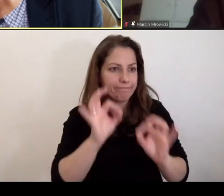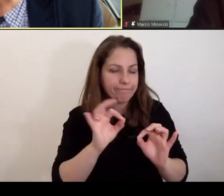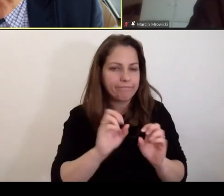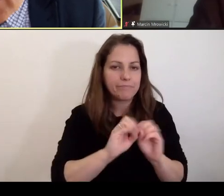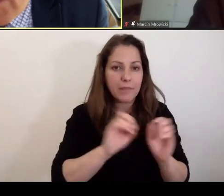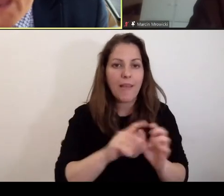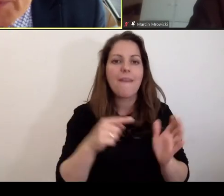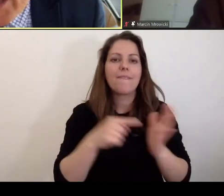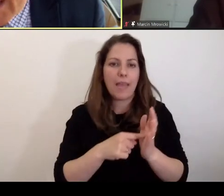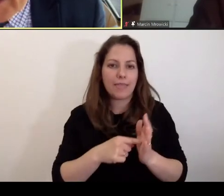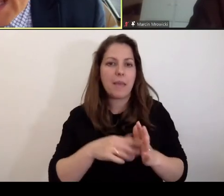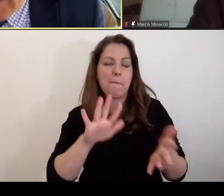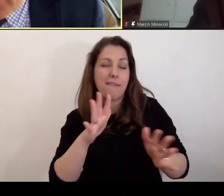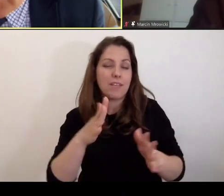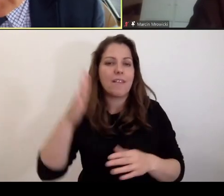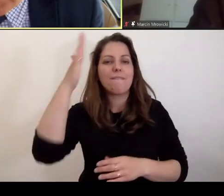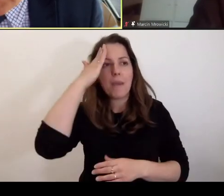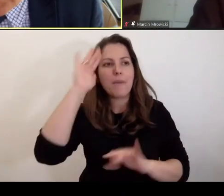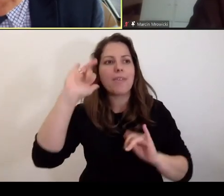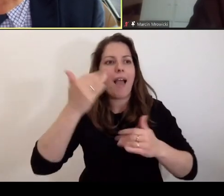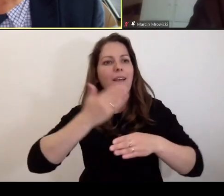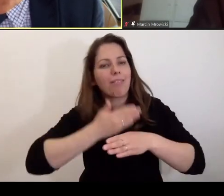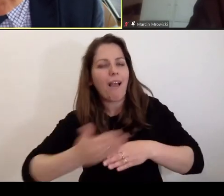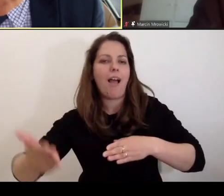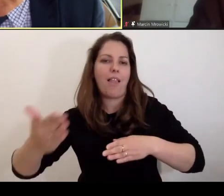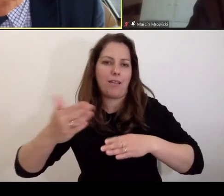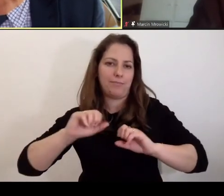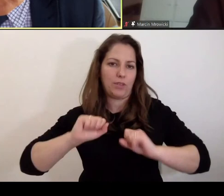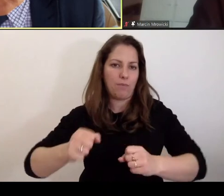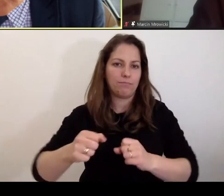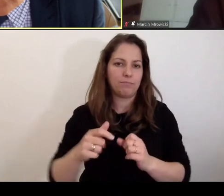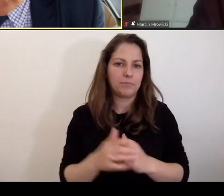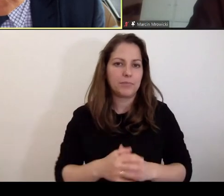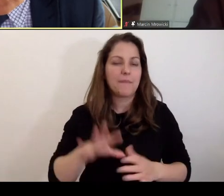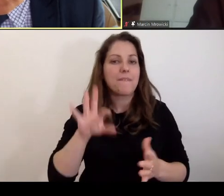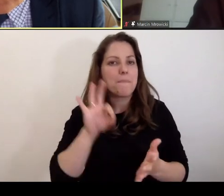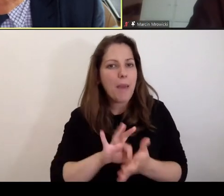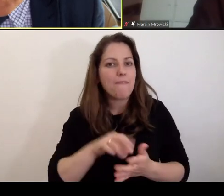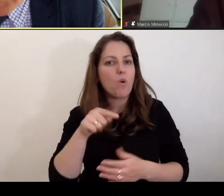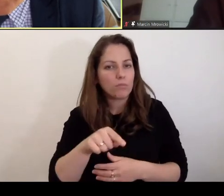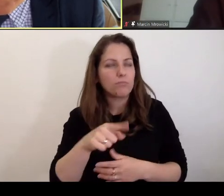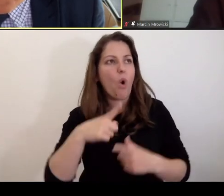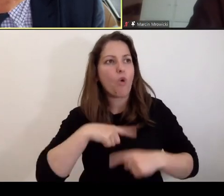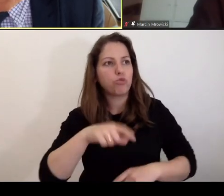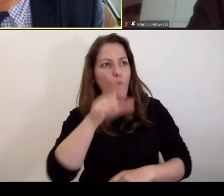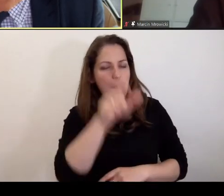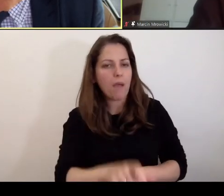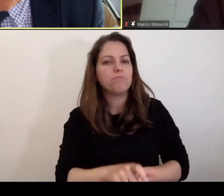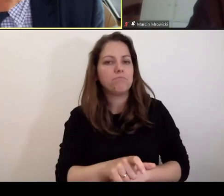I wtedy już mniej więcej wiemy, jak dalej procedować z tą sprawą, mając pewność, że osoba